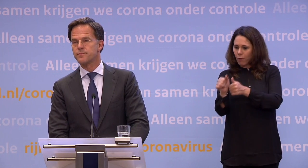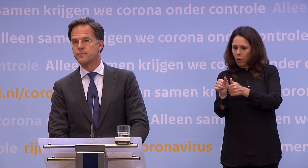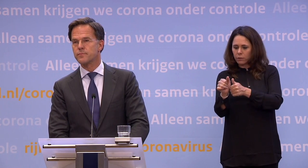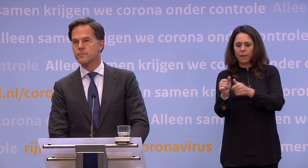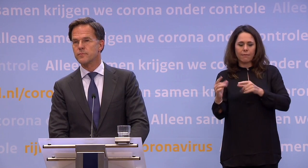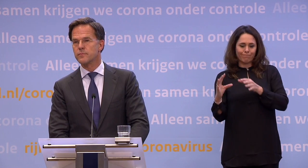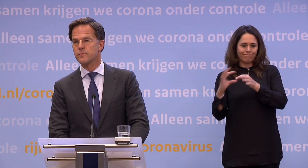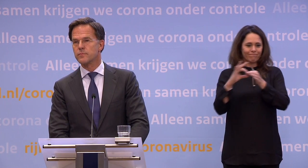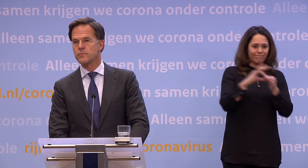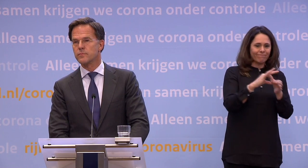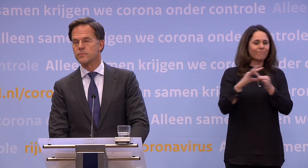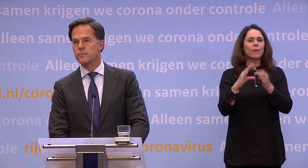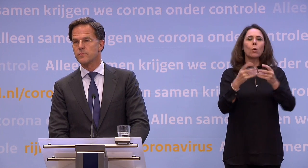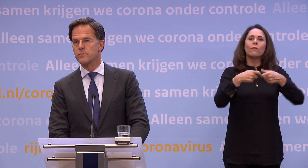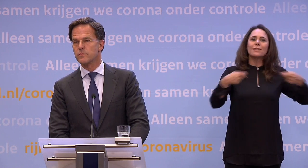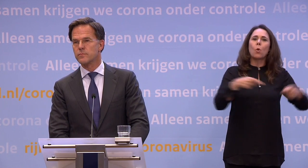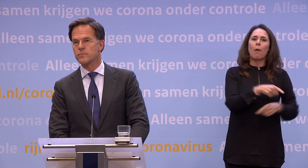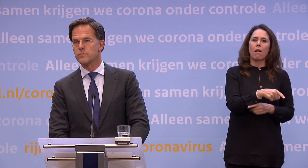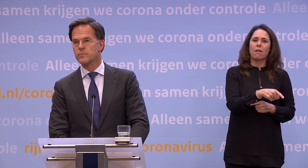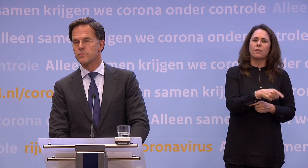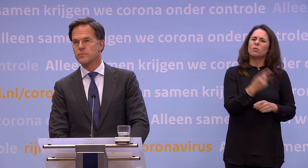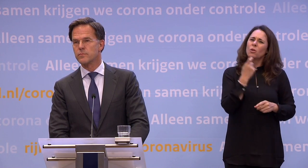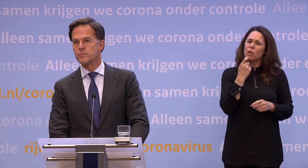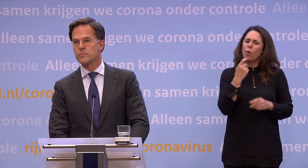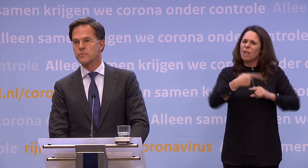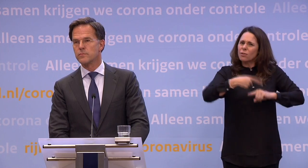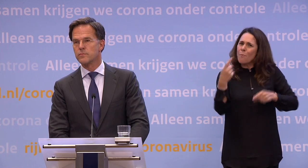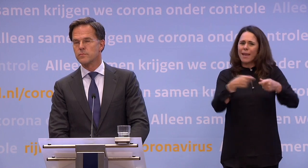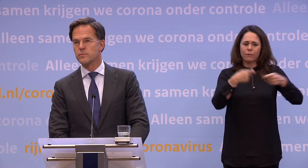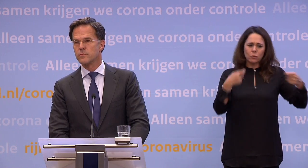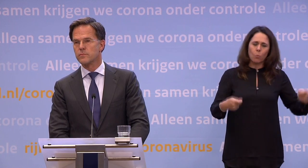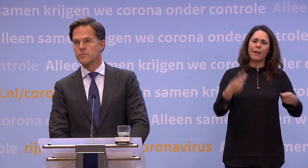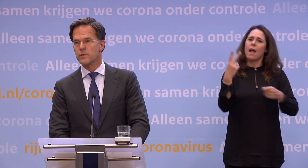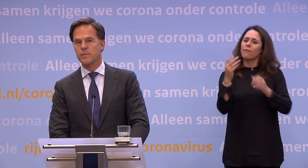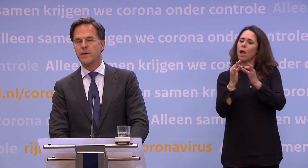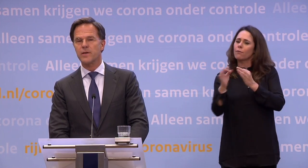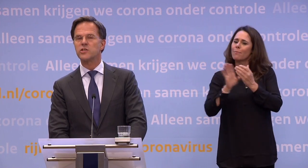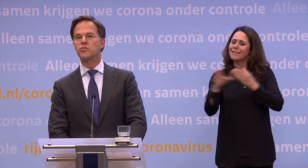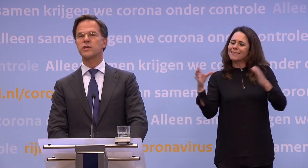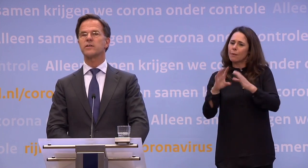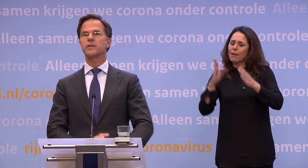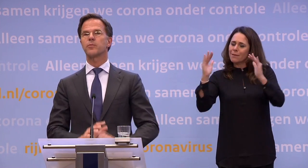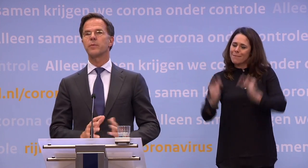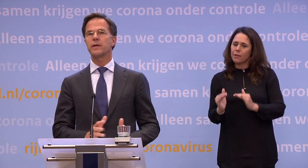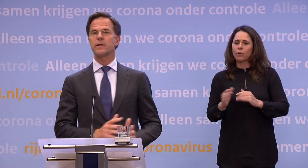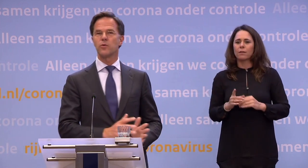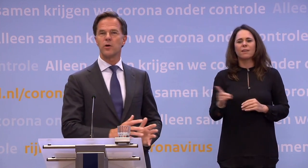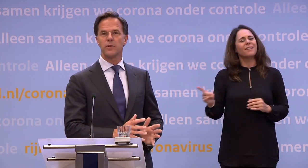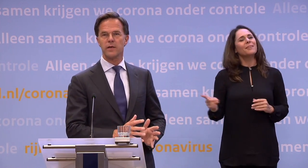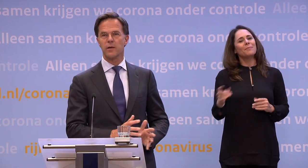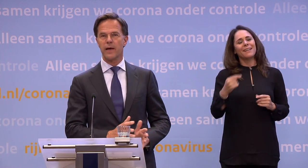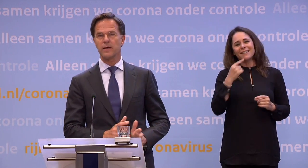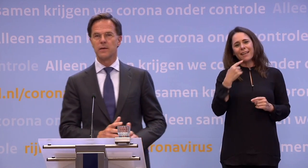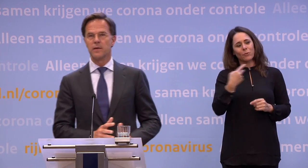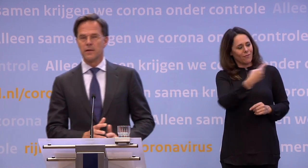logisch dat met deze versoepelingen... ...nog een keer die anderhalve meter samenleving minder zal worden nageleefd. Maar als ik nou toch zeg dat ik probeer, en